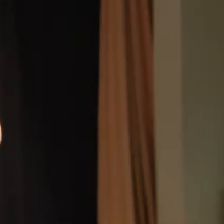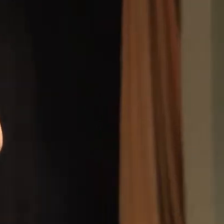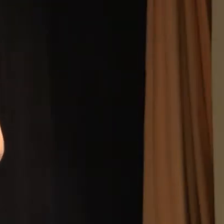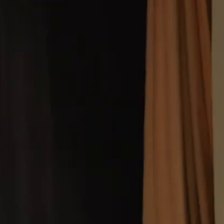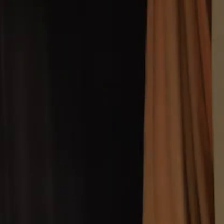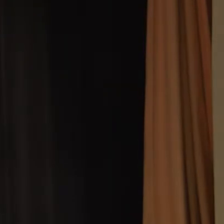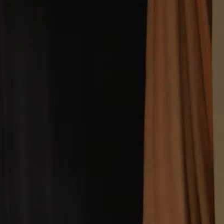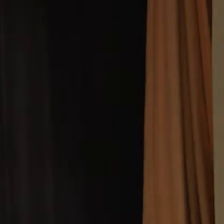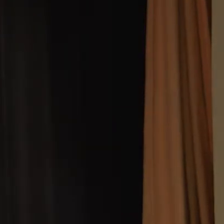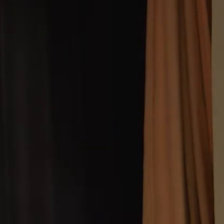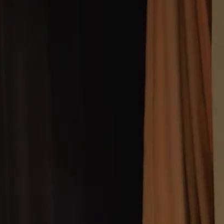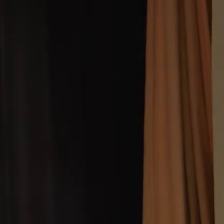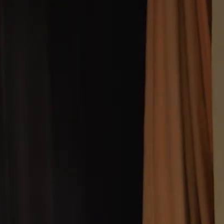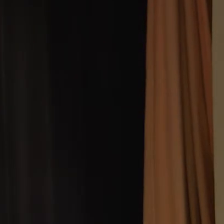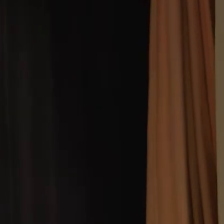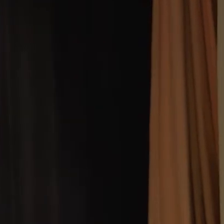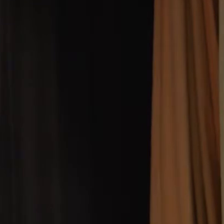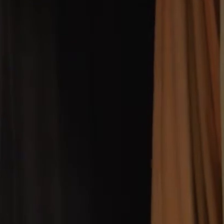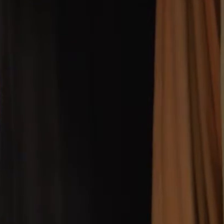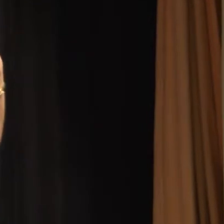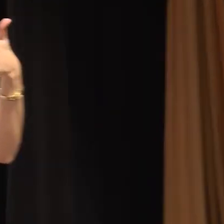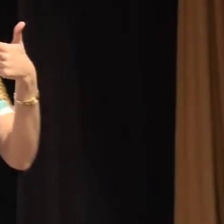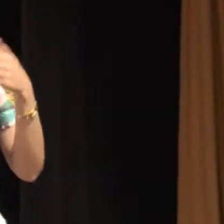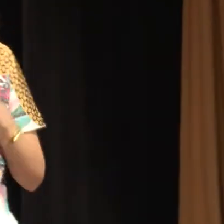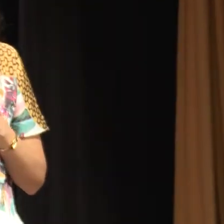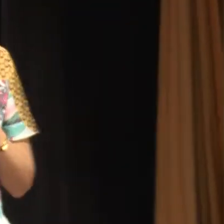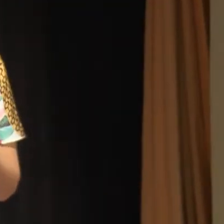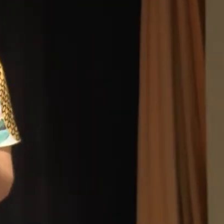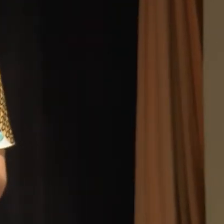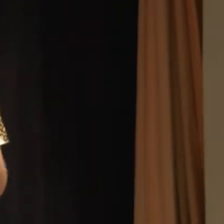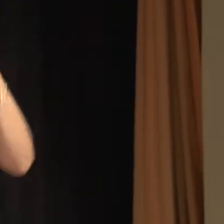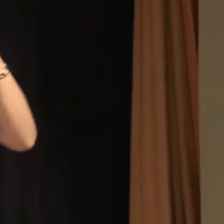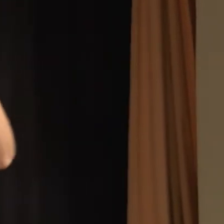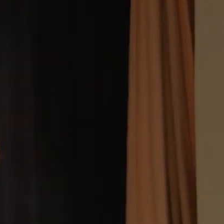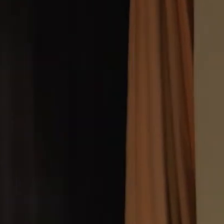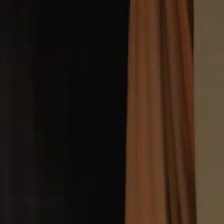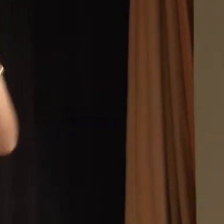É só para avisar a vocês que eu vou acompanhar alguns slides, né, em alguns momentos.